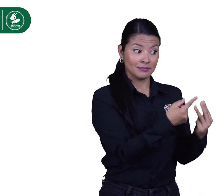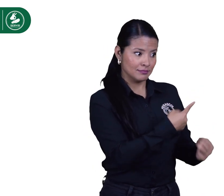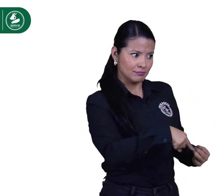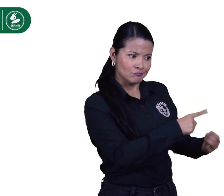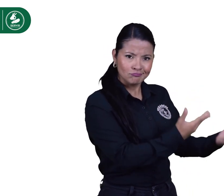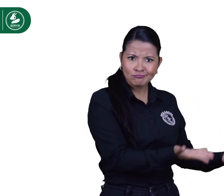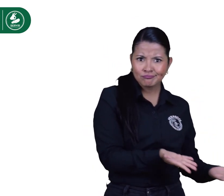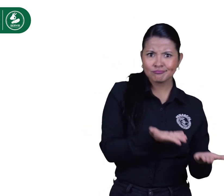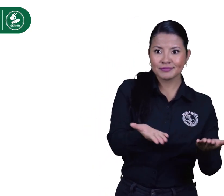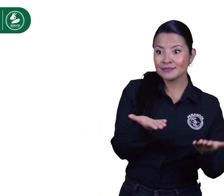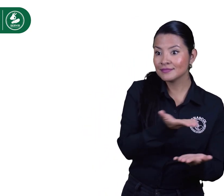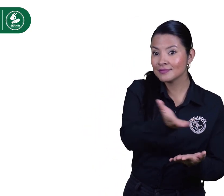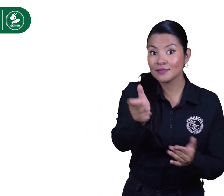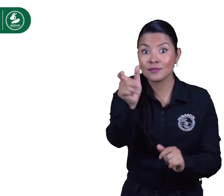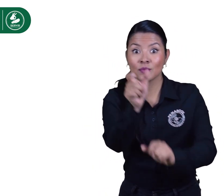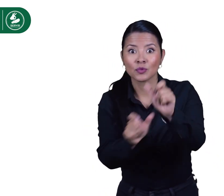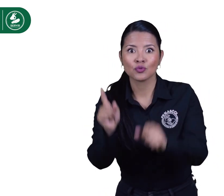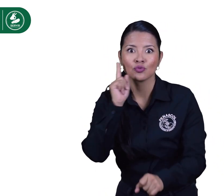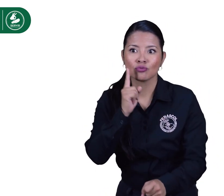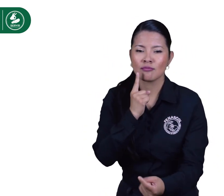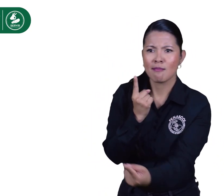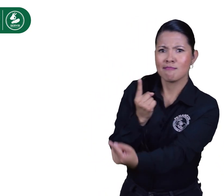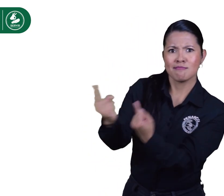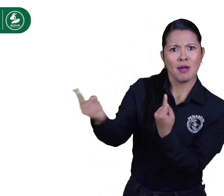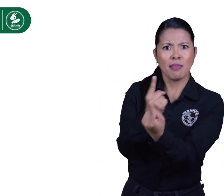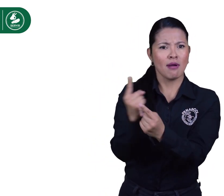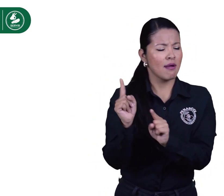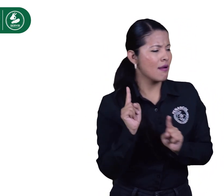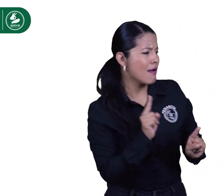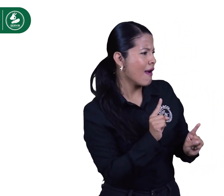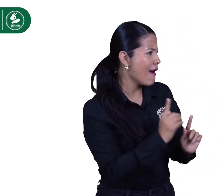En Cali se encarga de que sus usuarios sordos tengan acceso a la información.